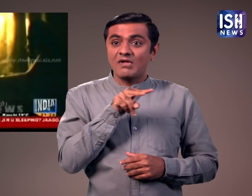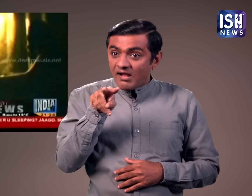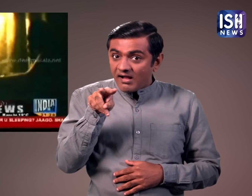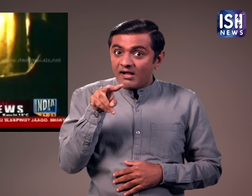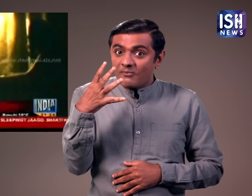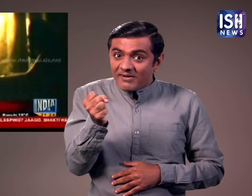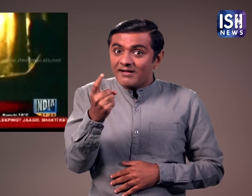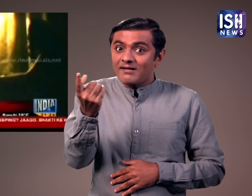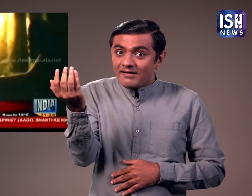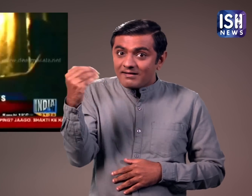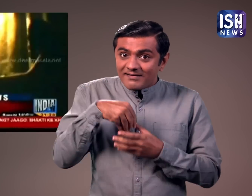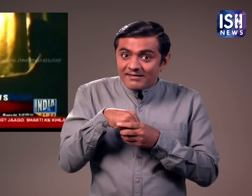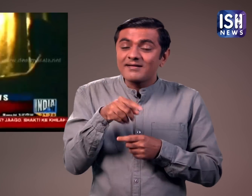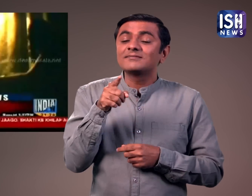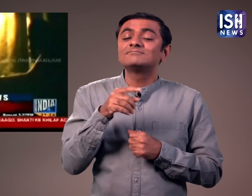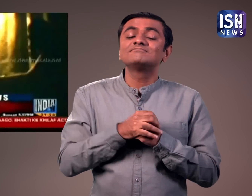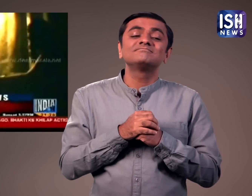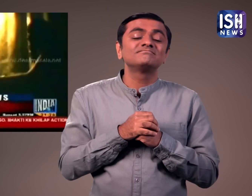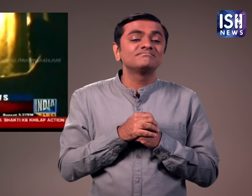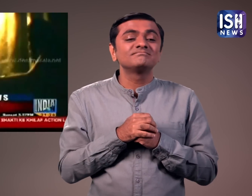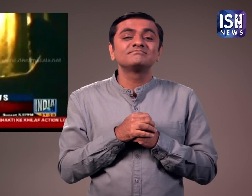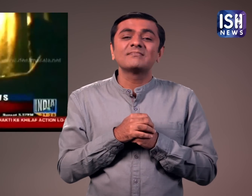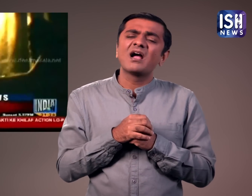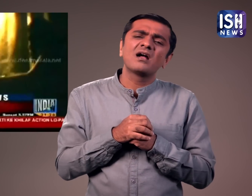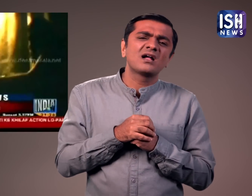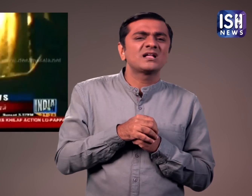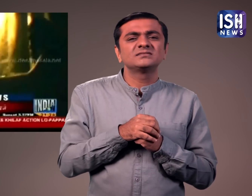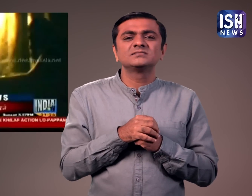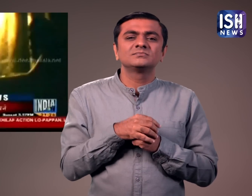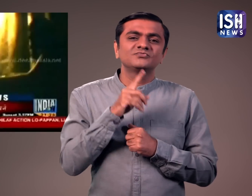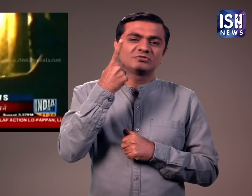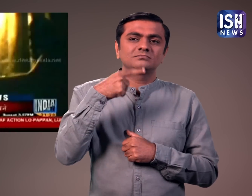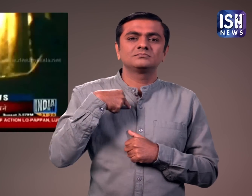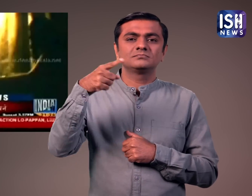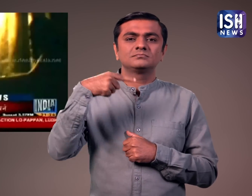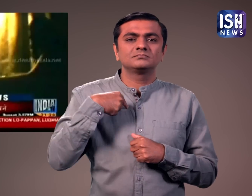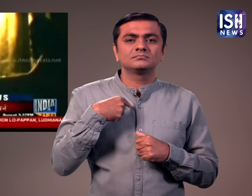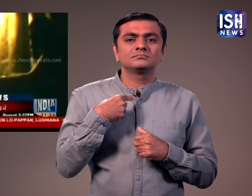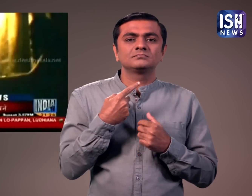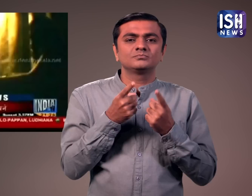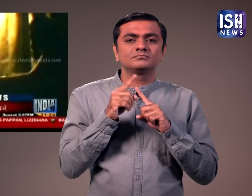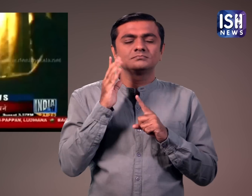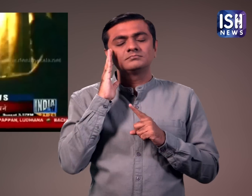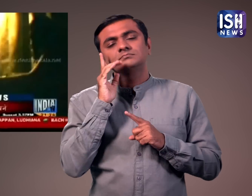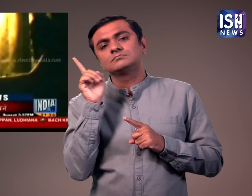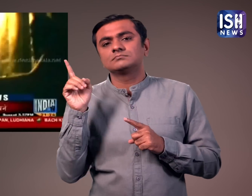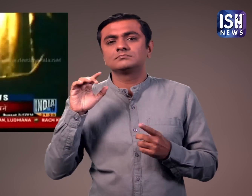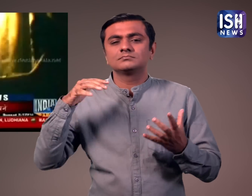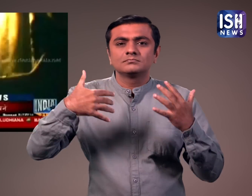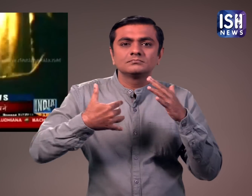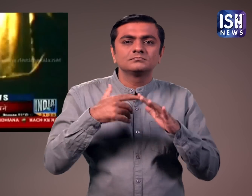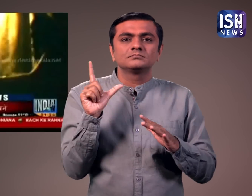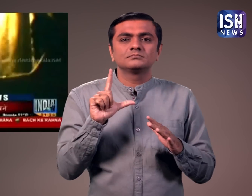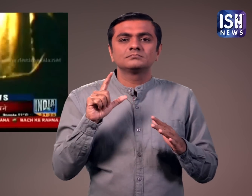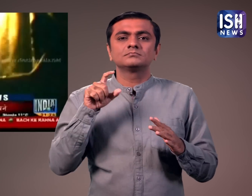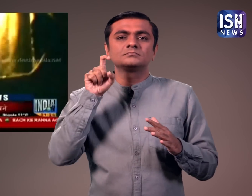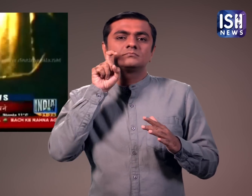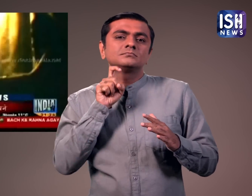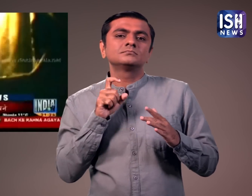उस समय उन्होंने कहा था कि अगर उसे अफसर चाहिए तो उसे उनके साथ सोना